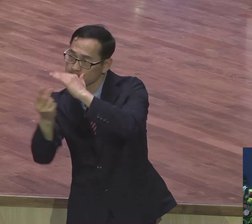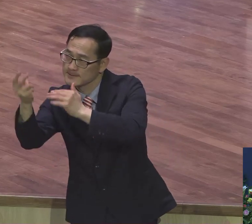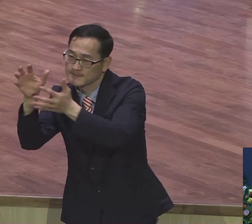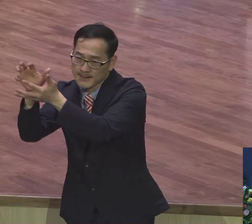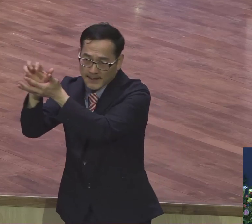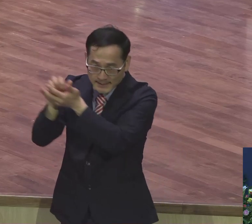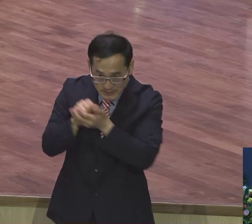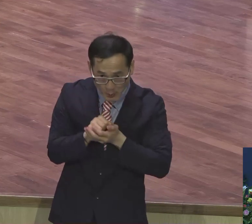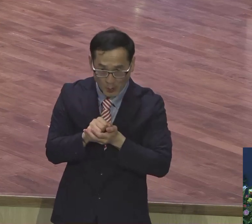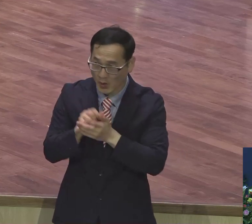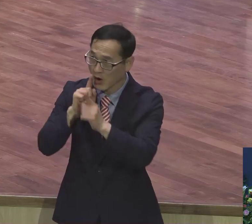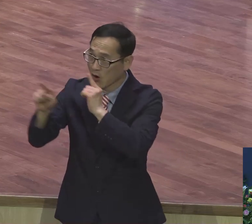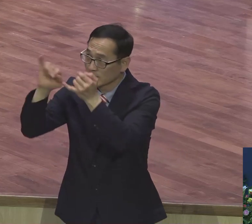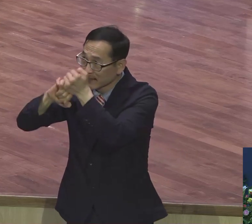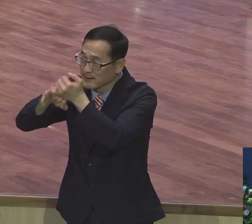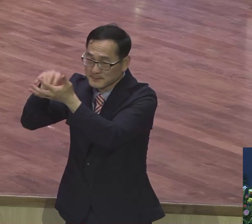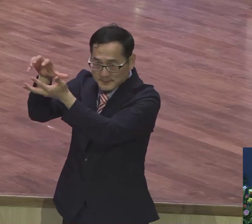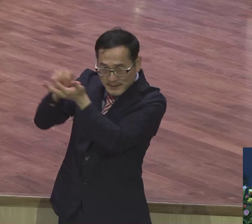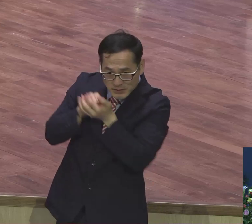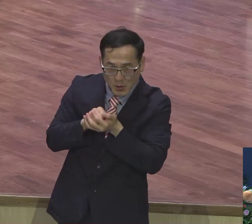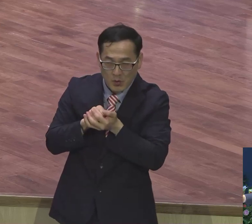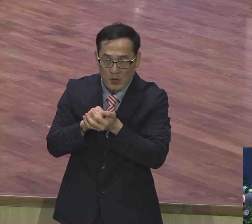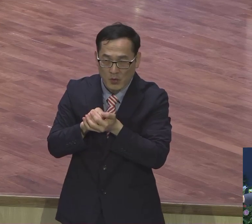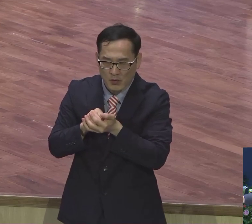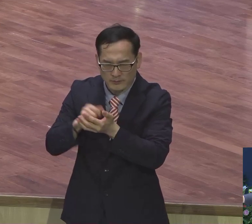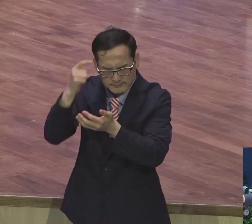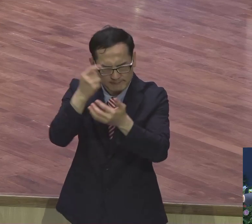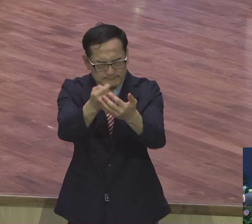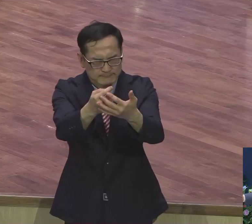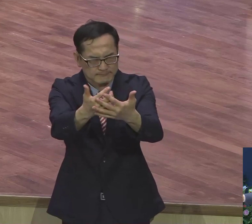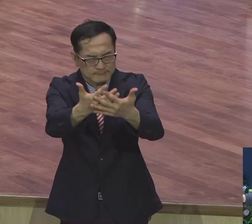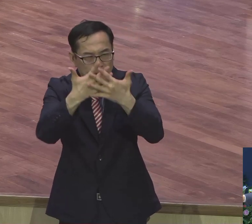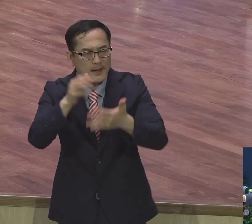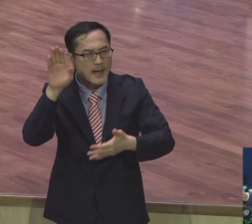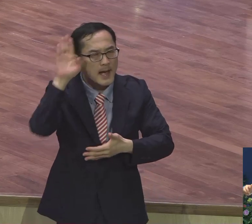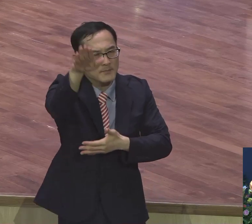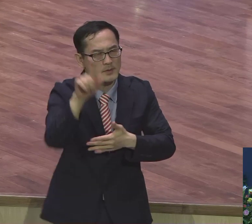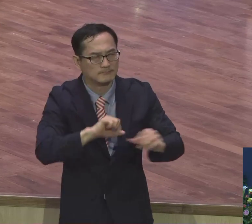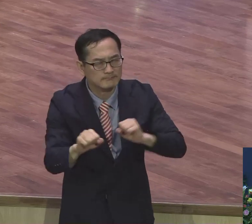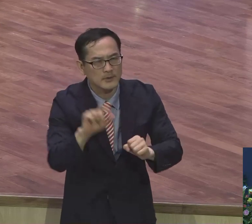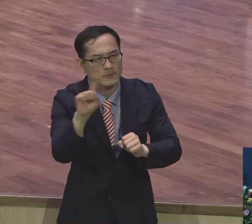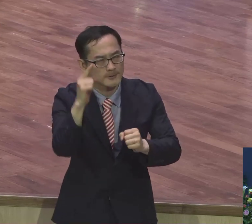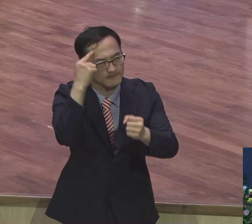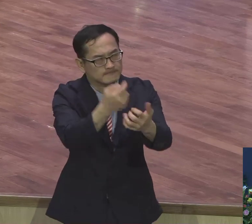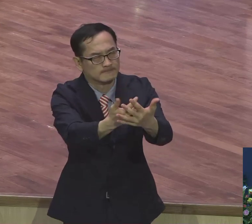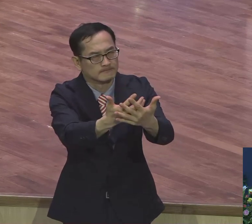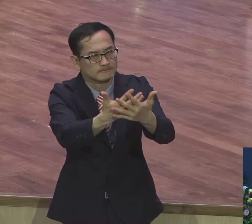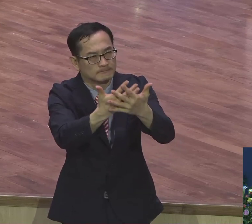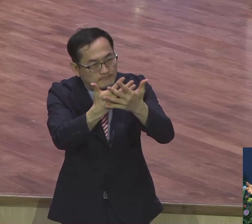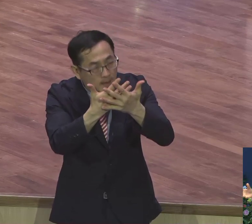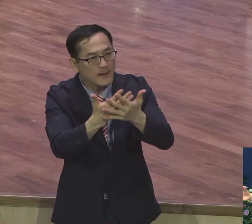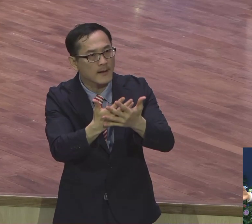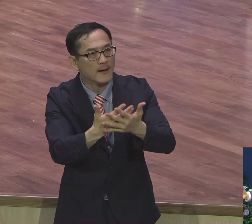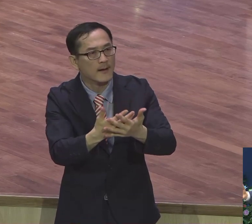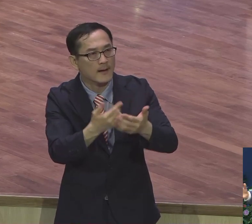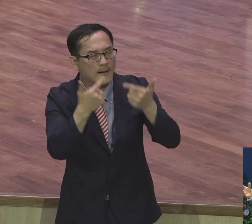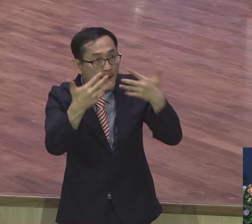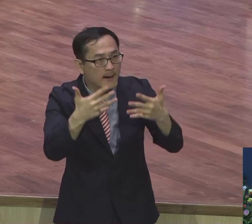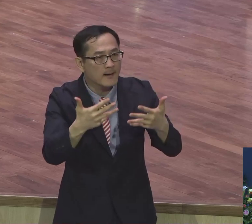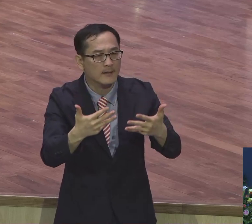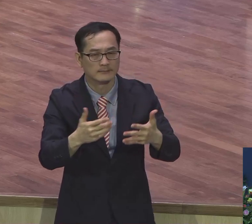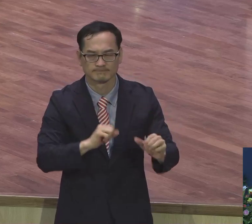속에서 늘 이미지화해서 시련해 나가는 거예요. 그래서 지금 우리가 성교사님들을 파송하고.